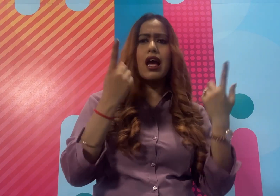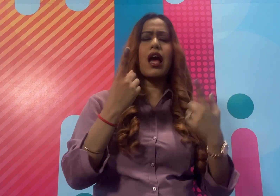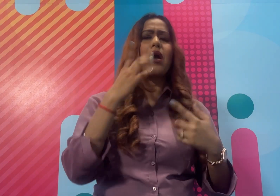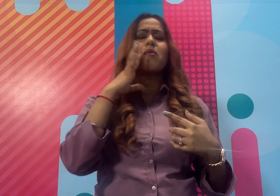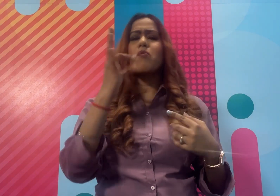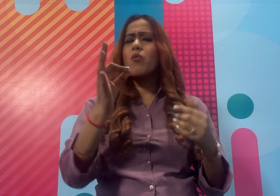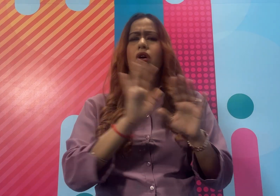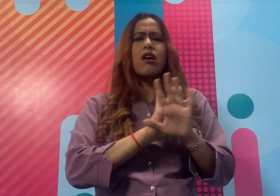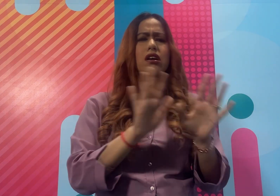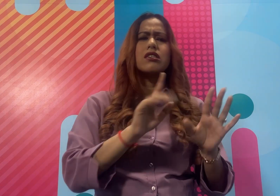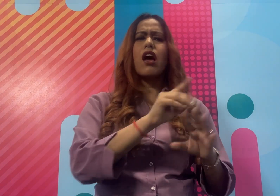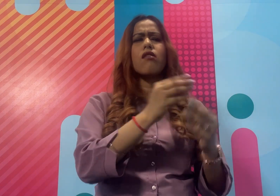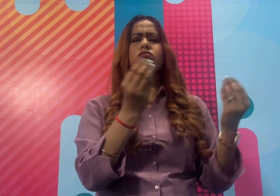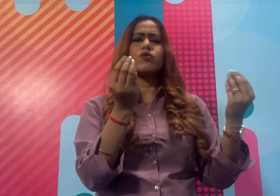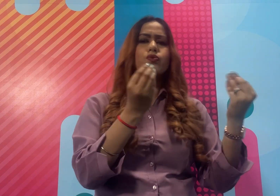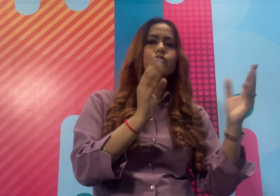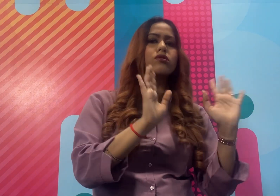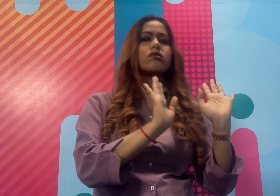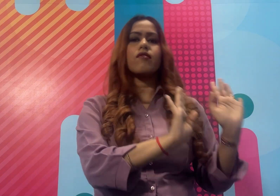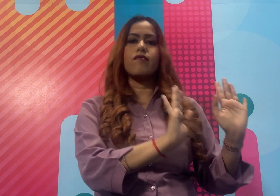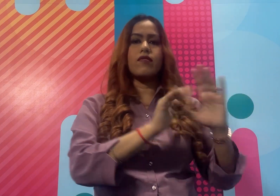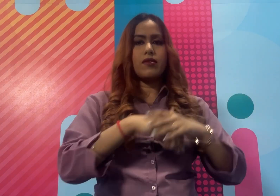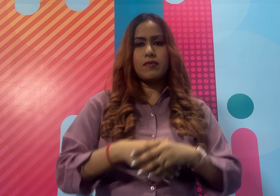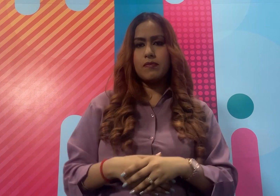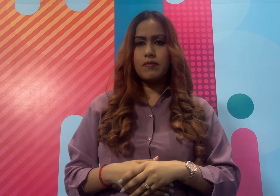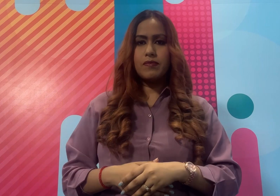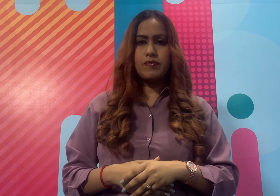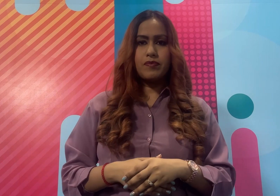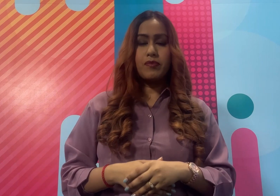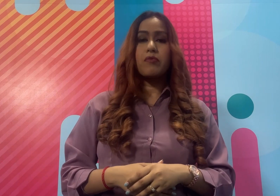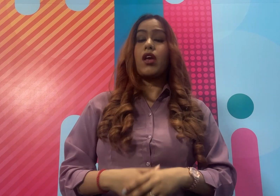और facial expressions mostly subconscious होते हैं